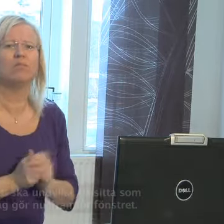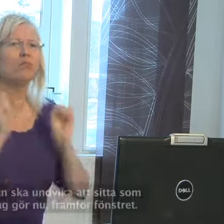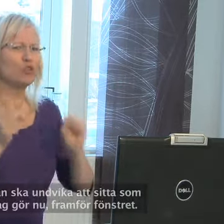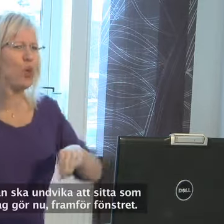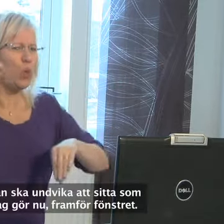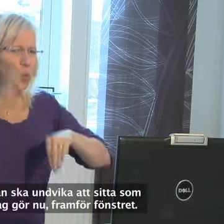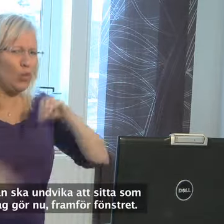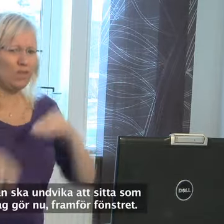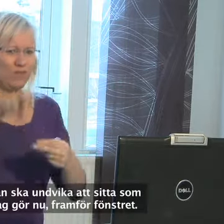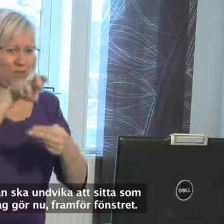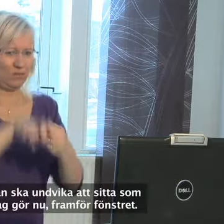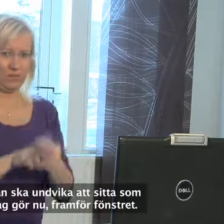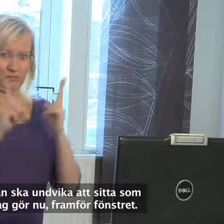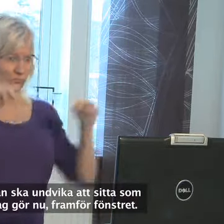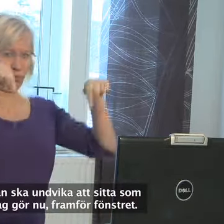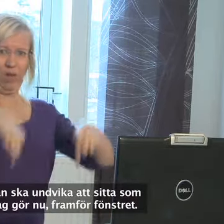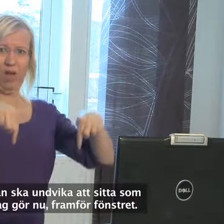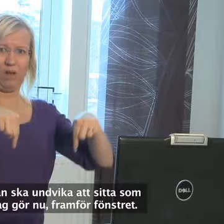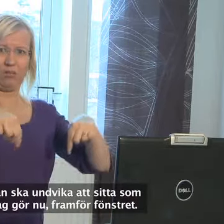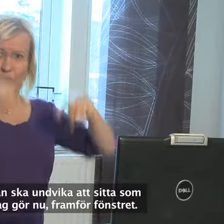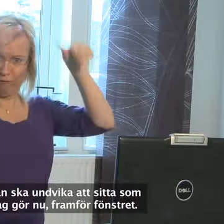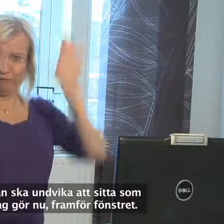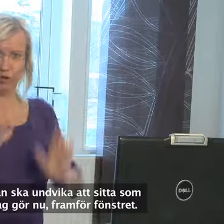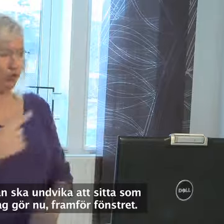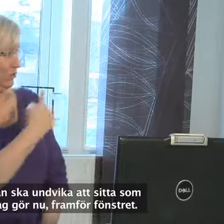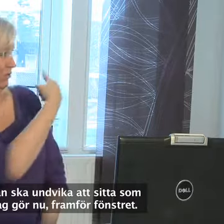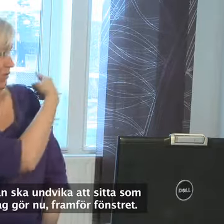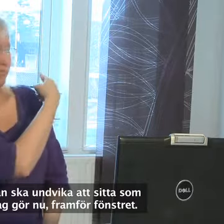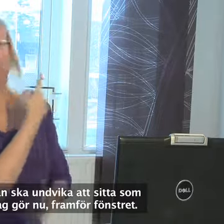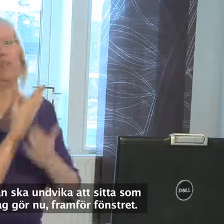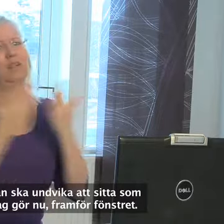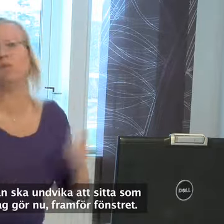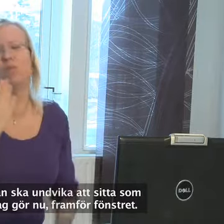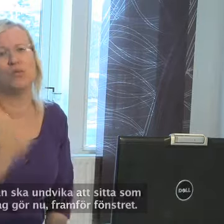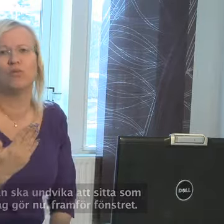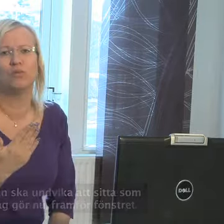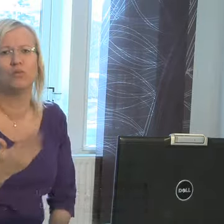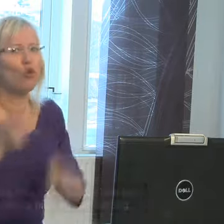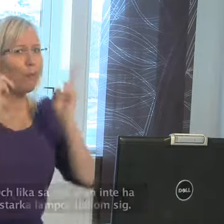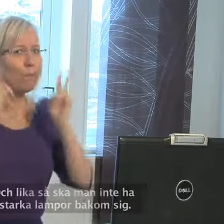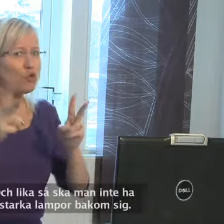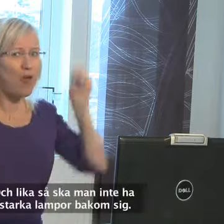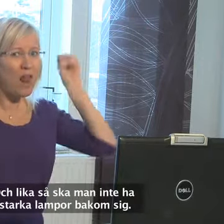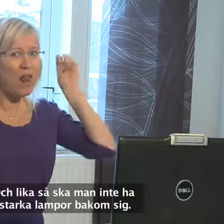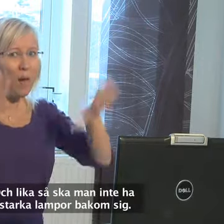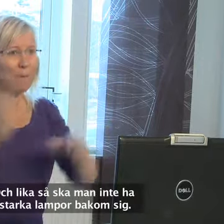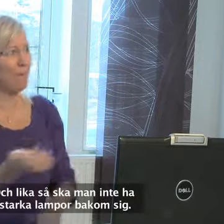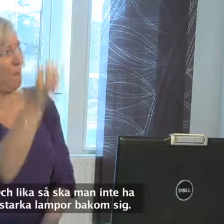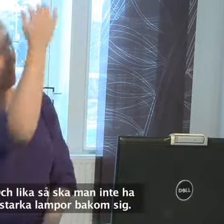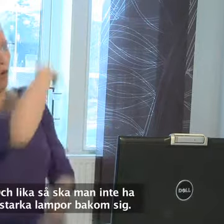Man ska ju undvika att sitta som jag gör nu så här framför fönstret. Det är inte bra alls. Och likadant så ska man inte